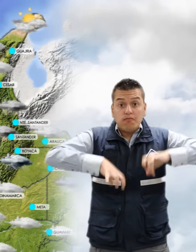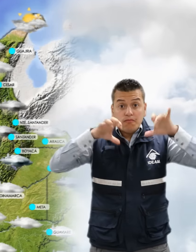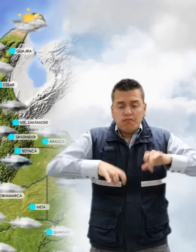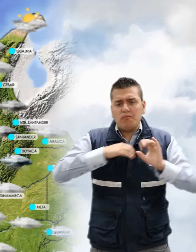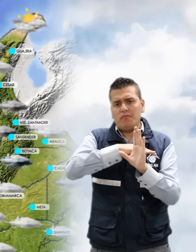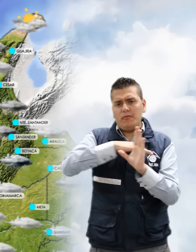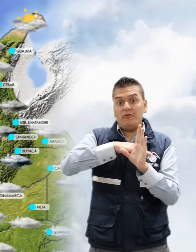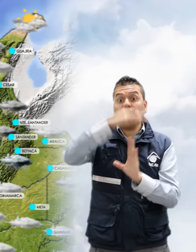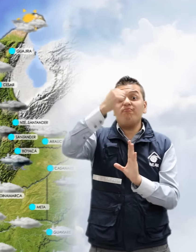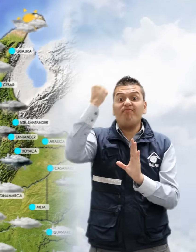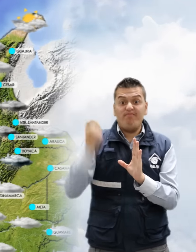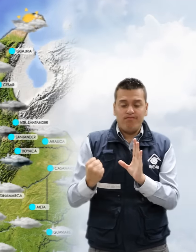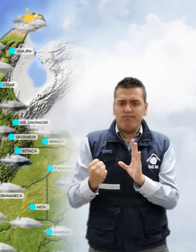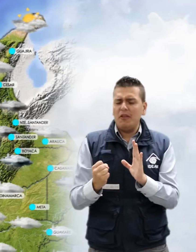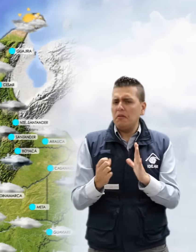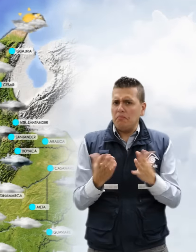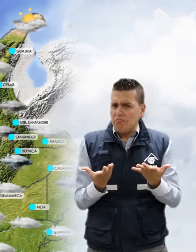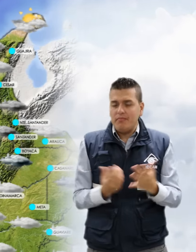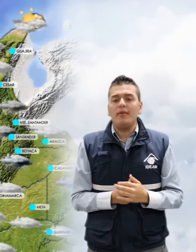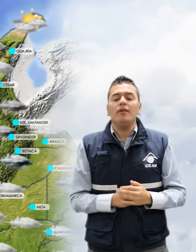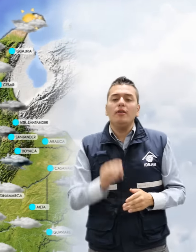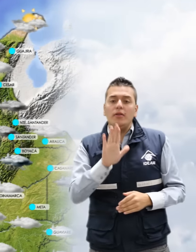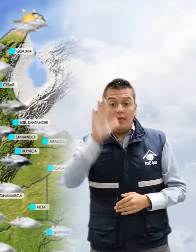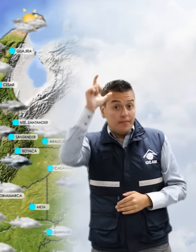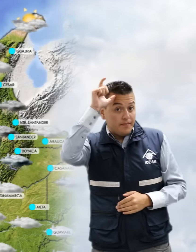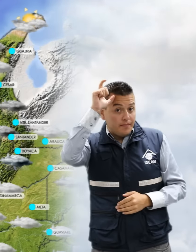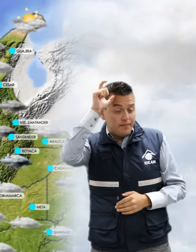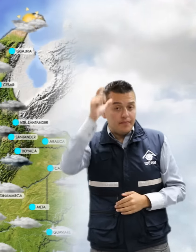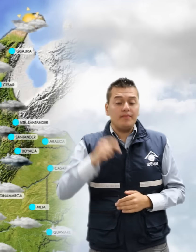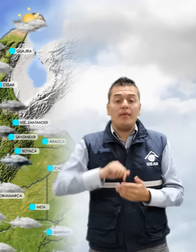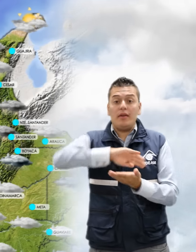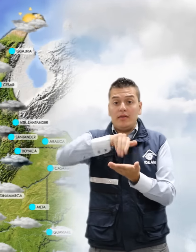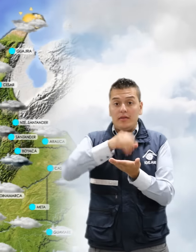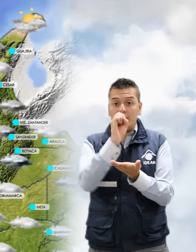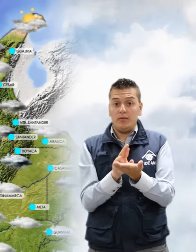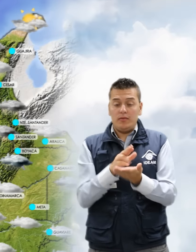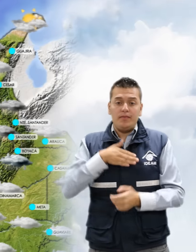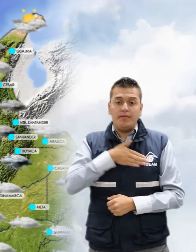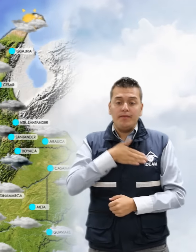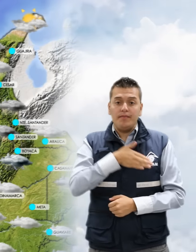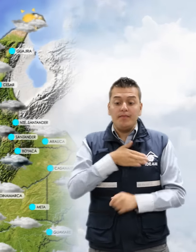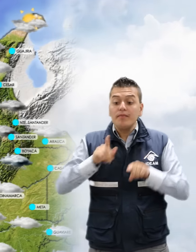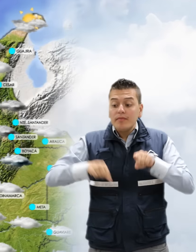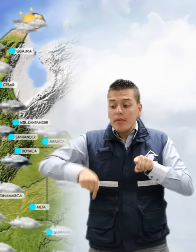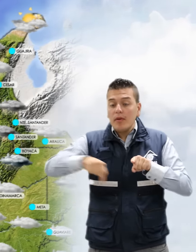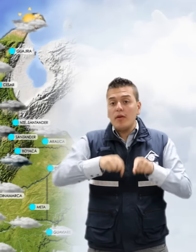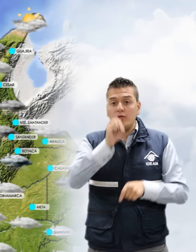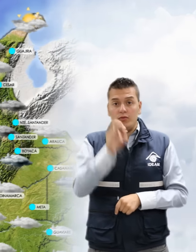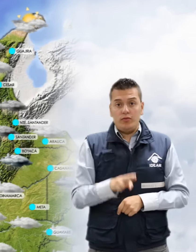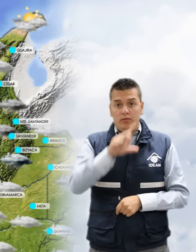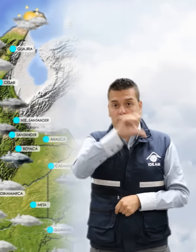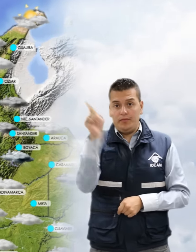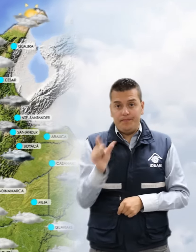carácter moderado a fuerte, en especial en sectores de Córdoba, centro y sur de Bolívar y también en sectores del sur de